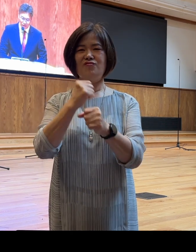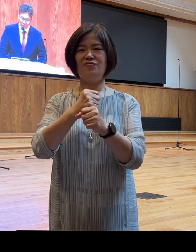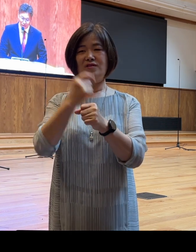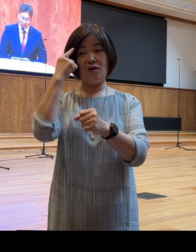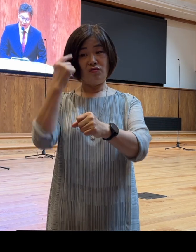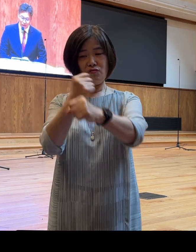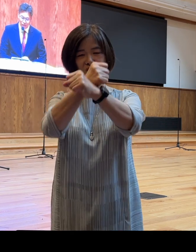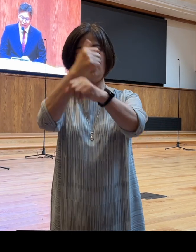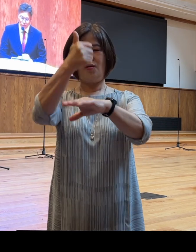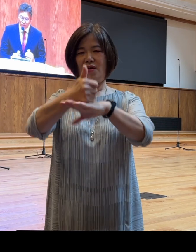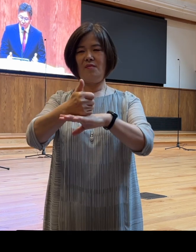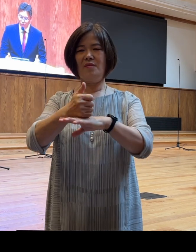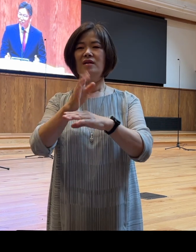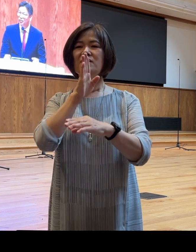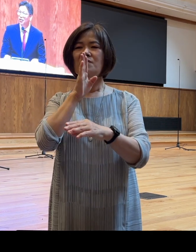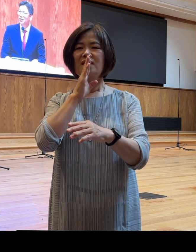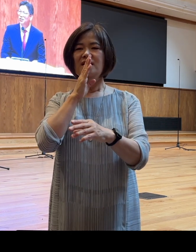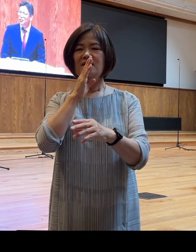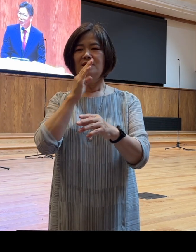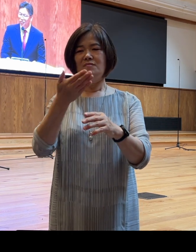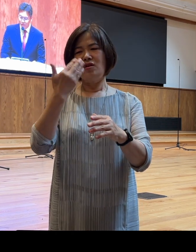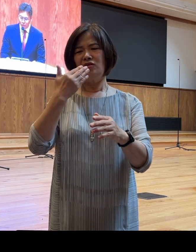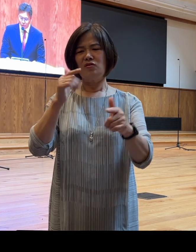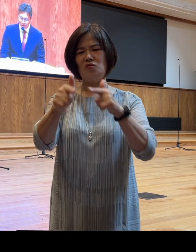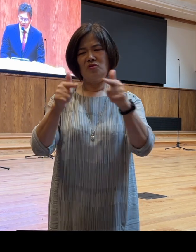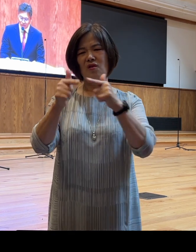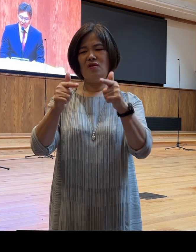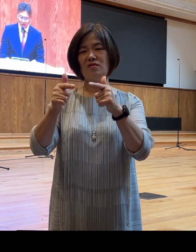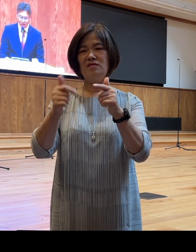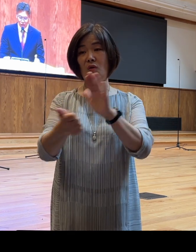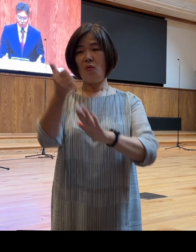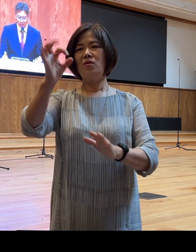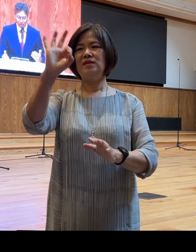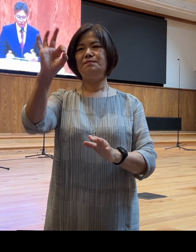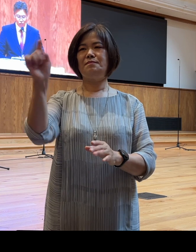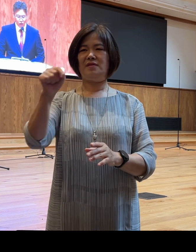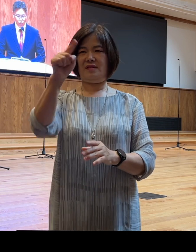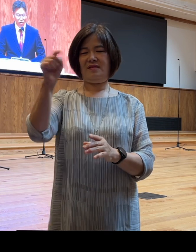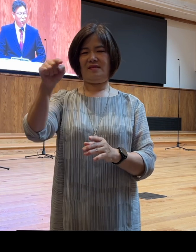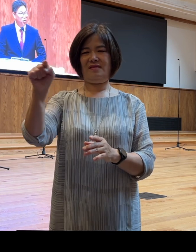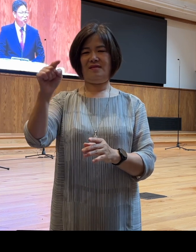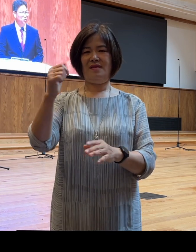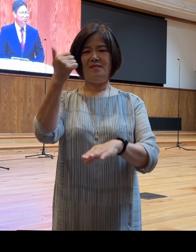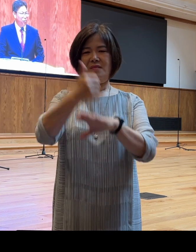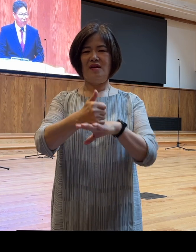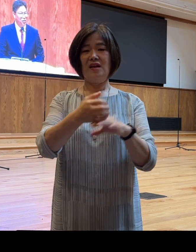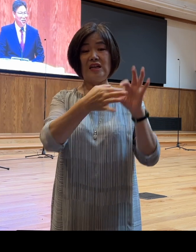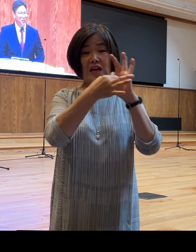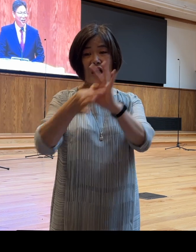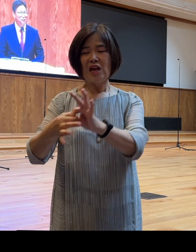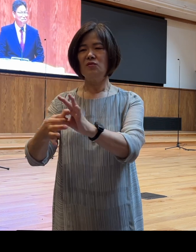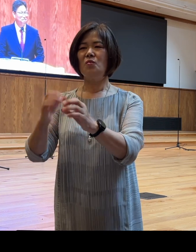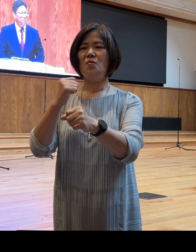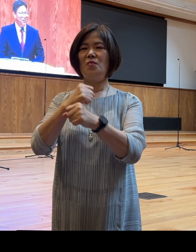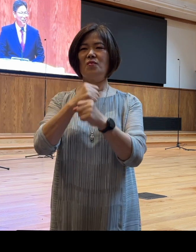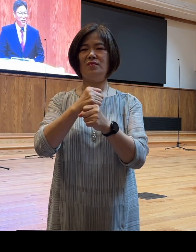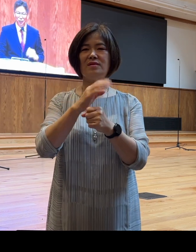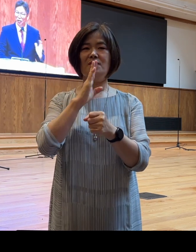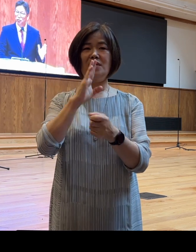다이어트의 성공한 비율은 10% 정도인데요 체중 감량 후에 유지할 확률은 몇 퍼센트일까요? 10% 중에